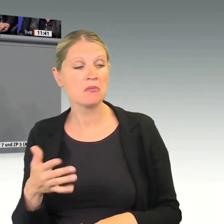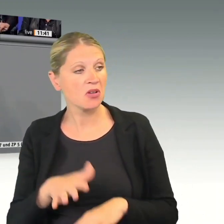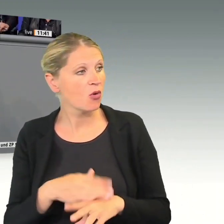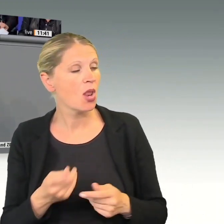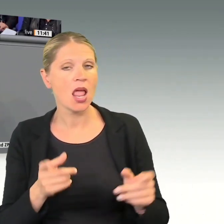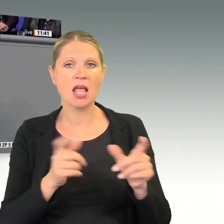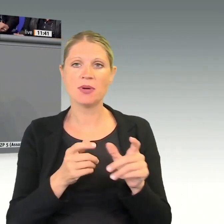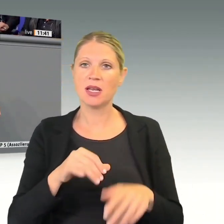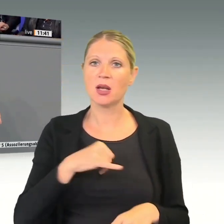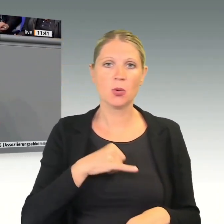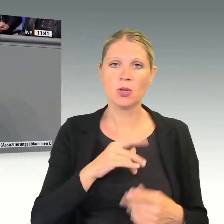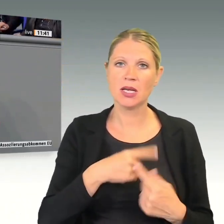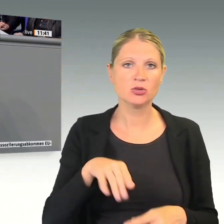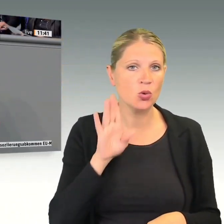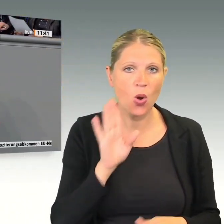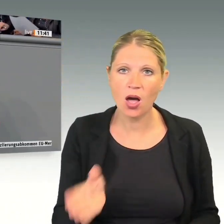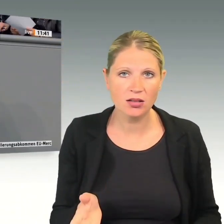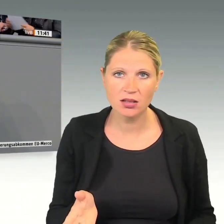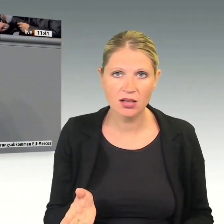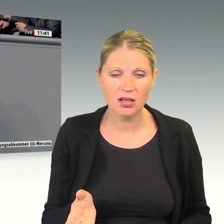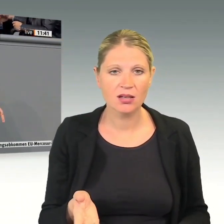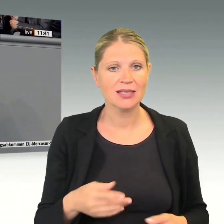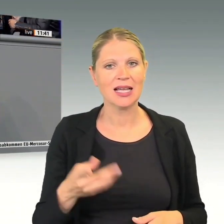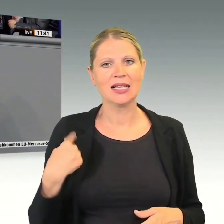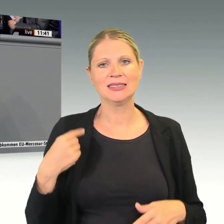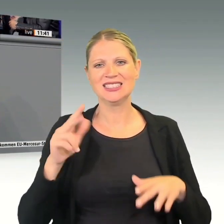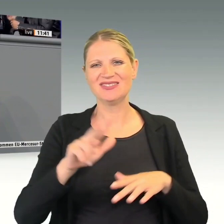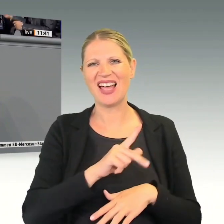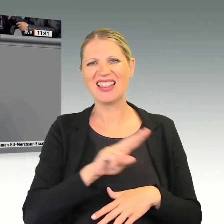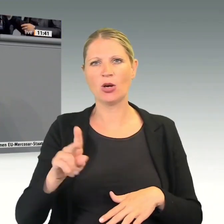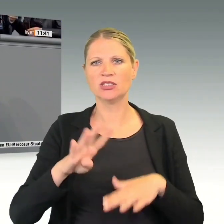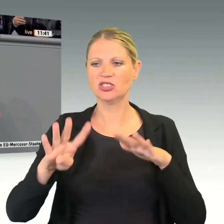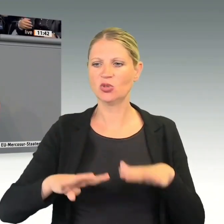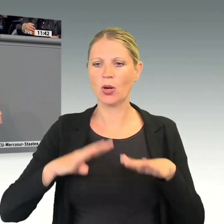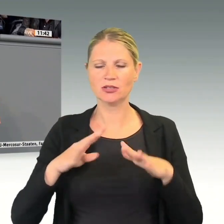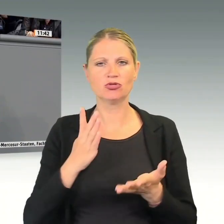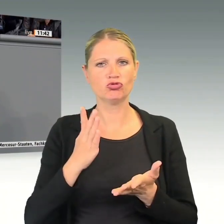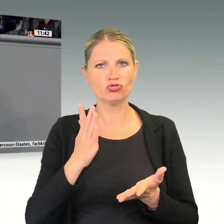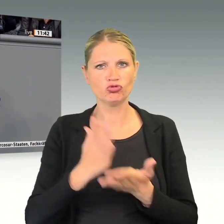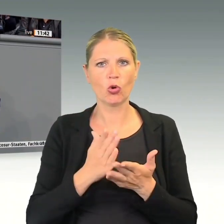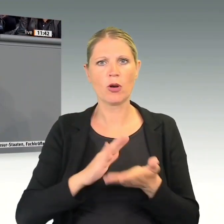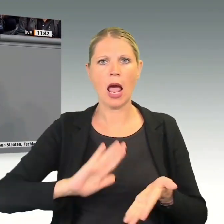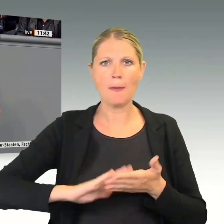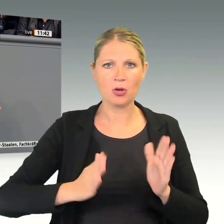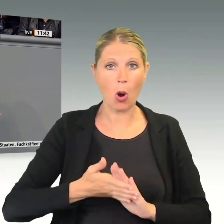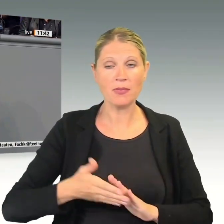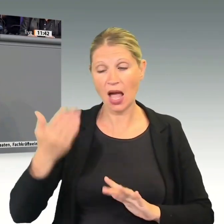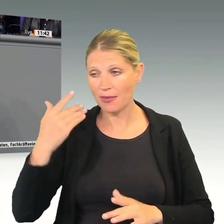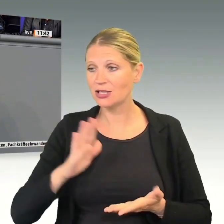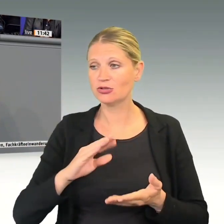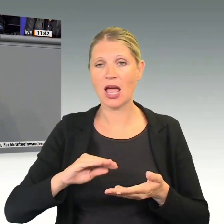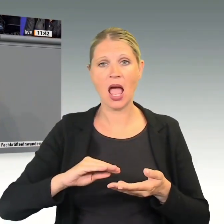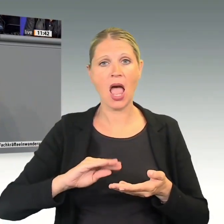leider nicht festhalten können, dass sie ein 2019 final ausgehandeltes Abkommen immer wieder infrage stellen,